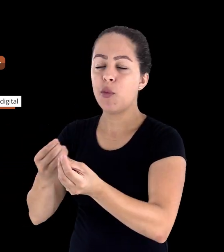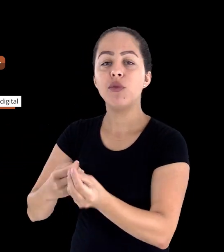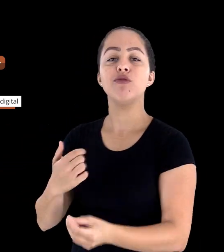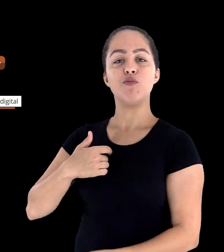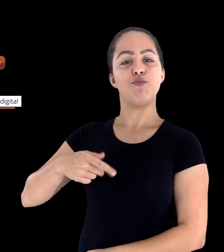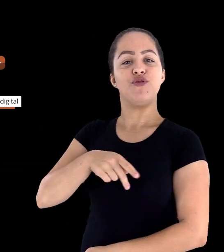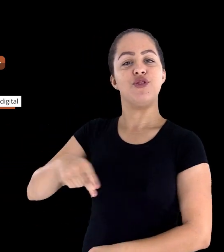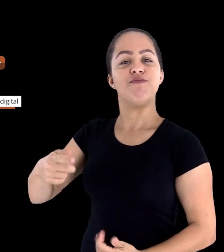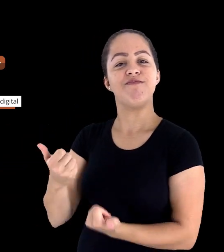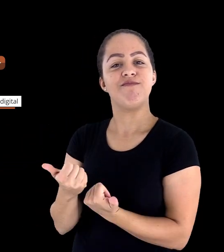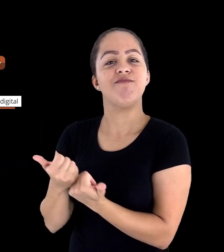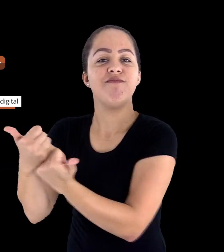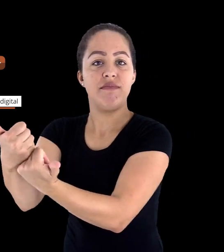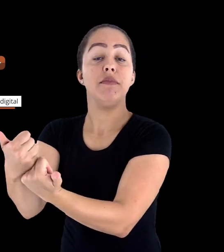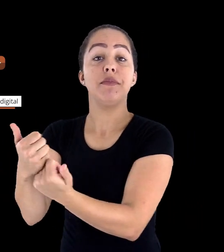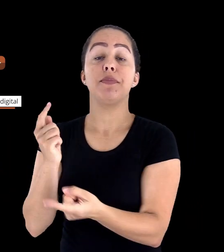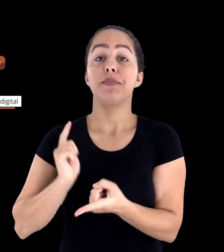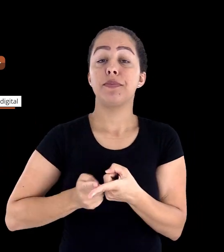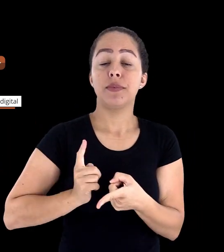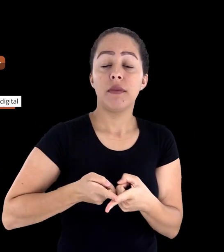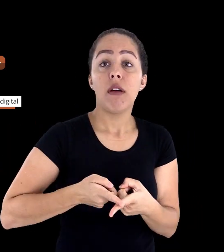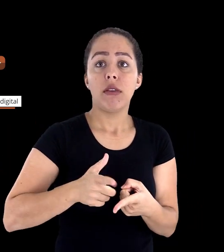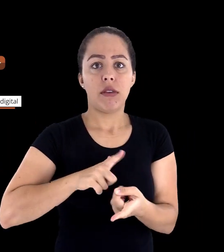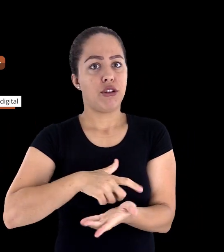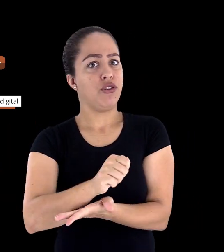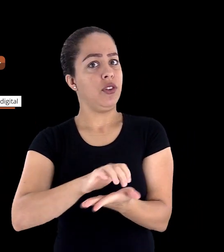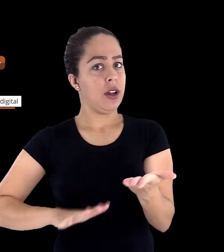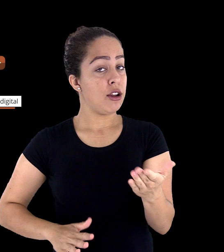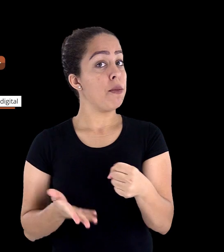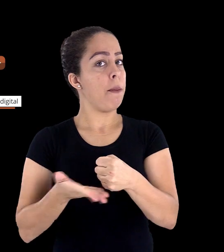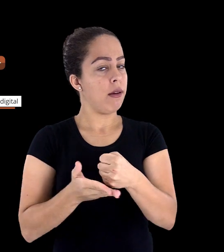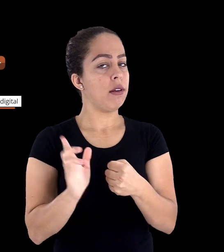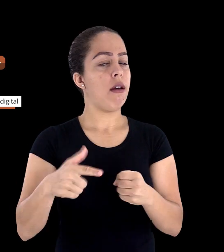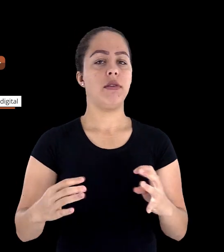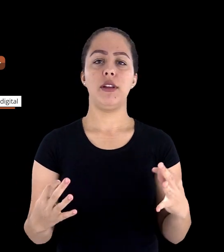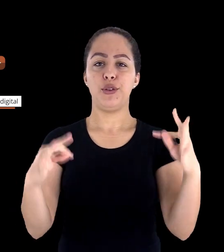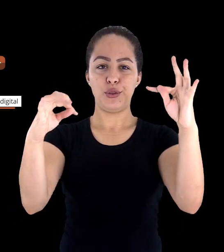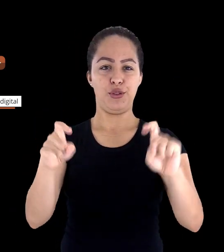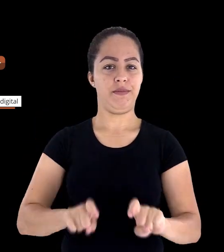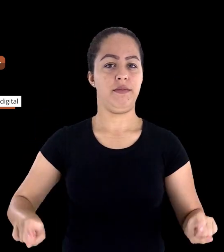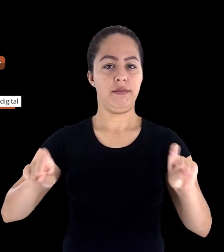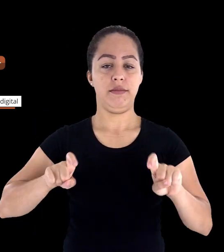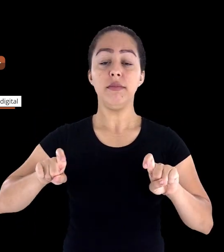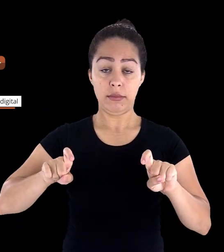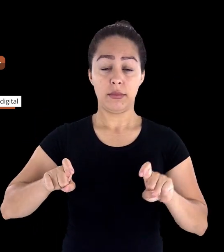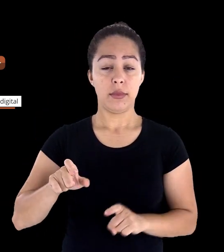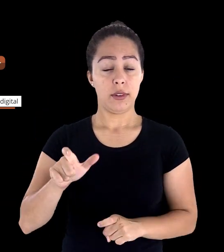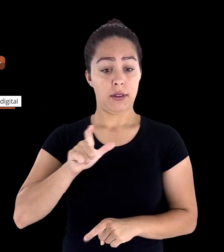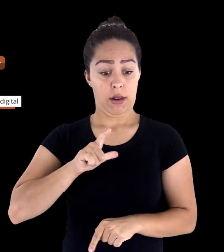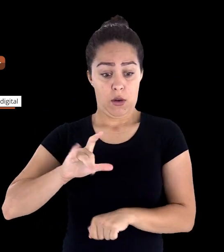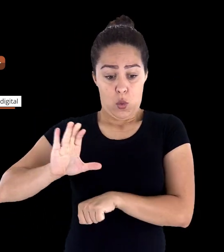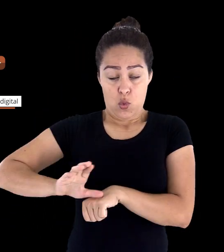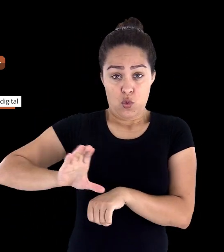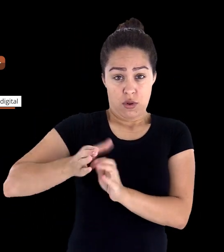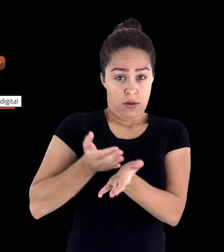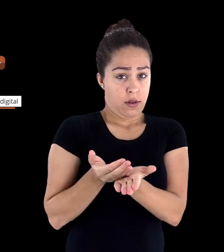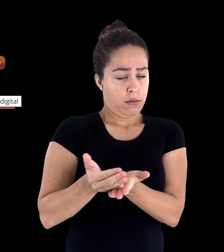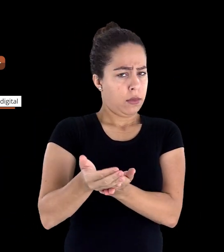atividades, muitas metodologias são baseadas em tecnologias digitais. aí principalmente no início de um